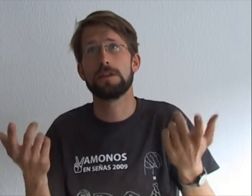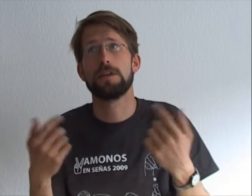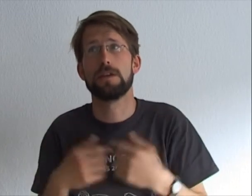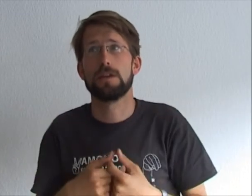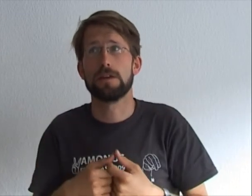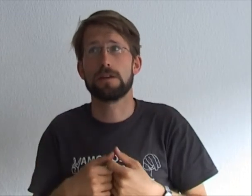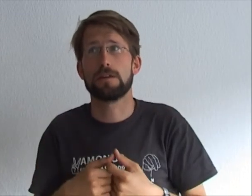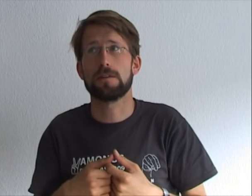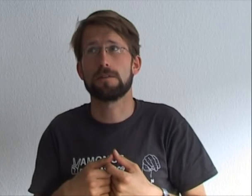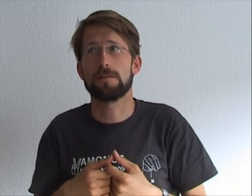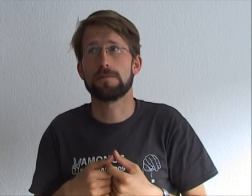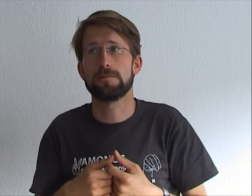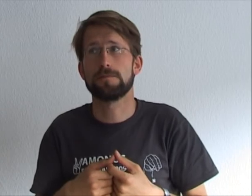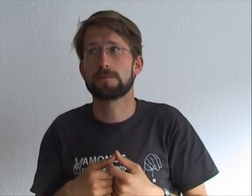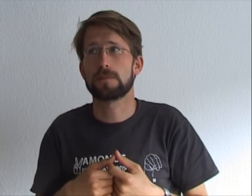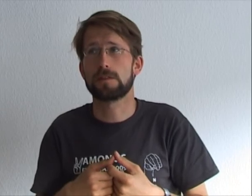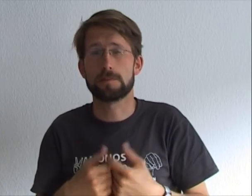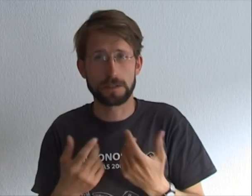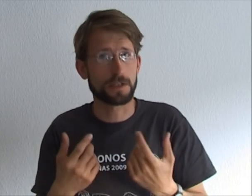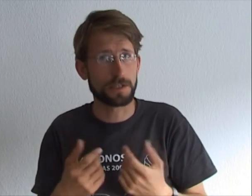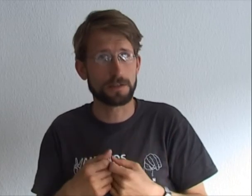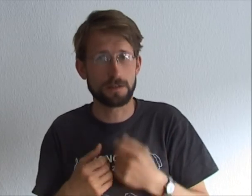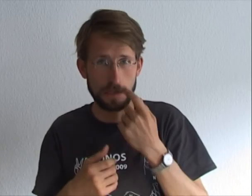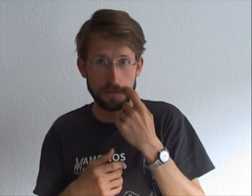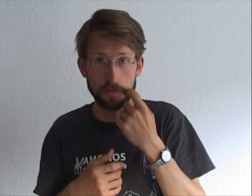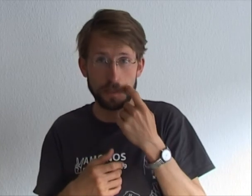prensa en sus medios.